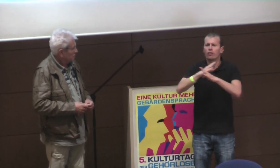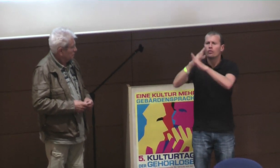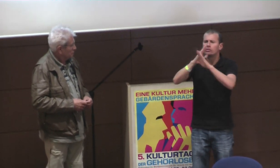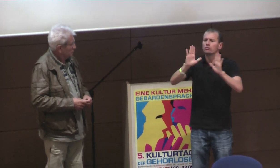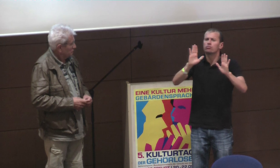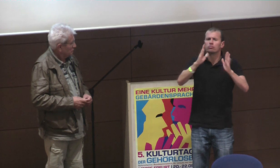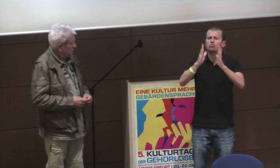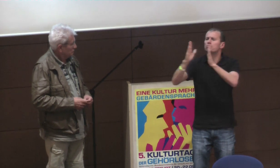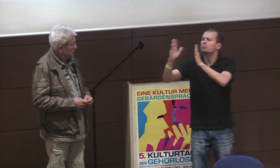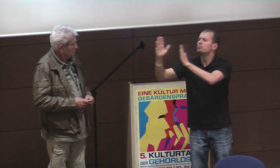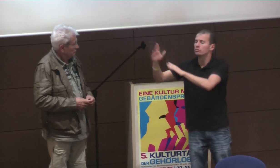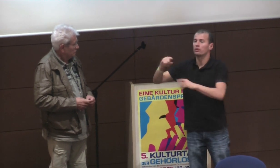irgendwie, 20.15 Uhr bei Fölix,